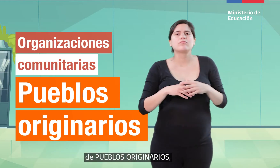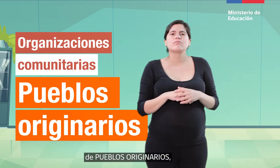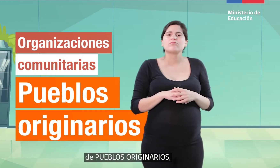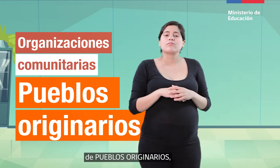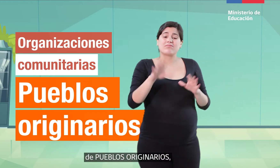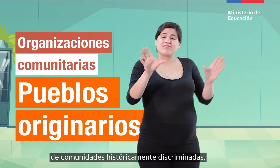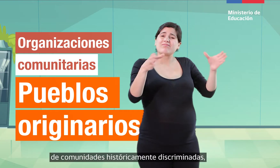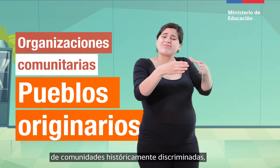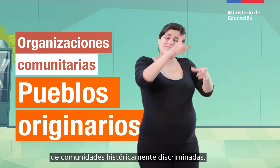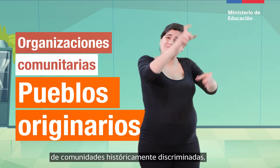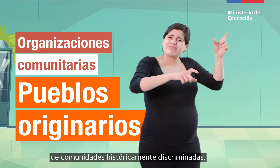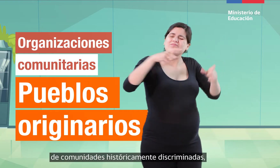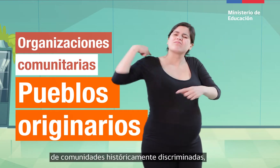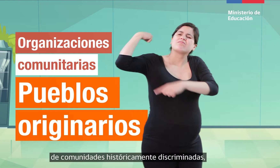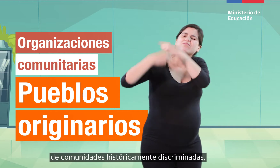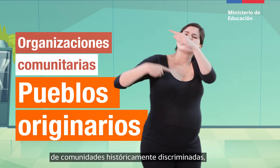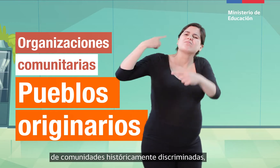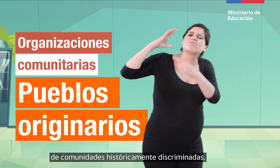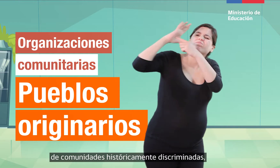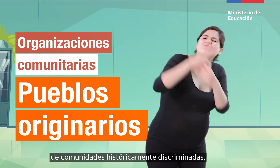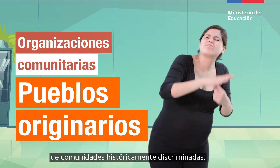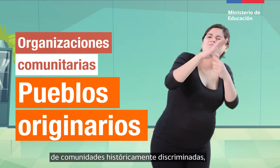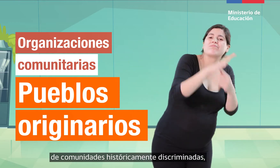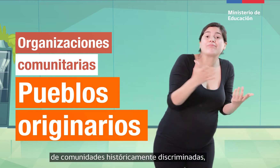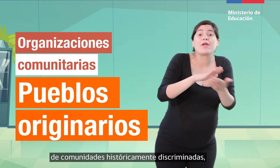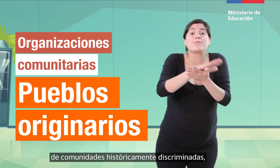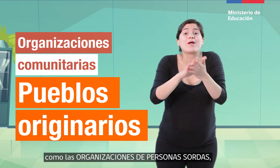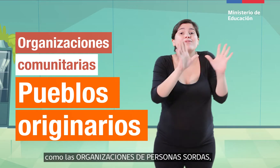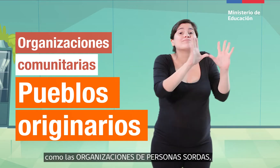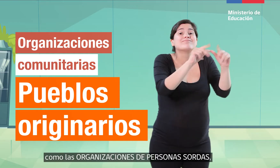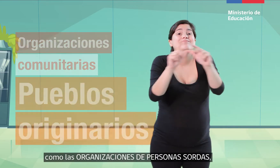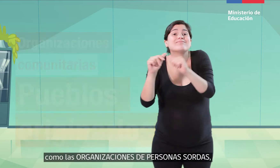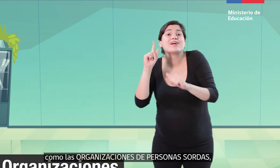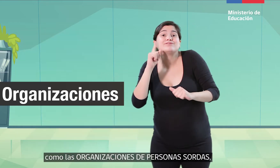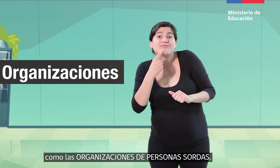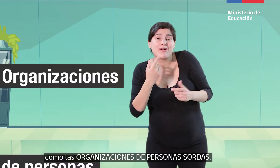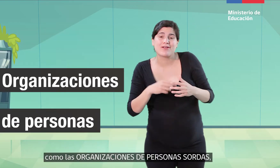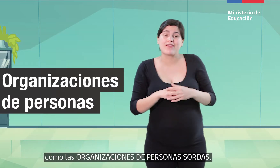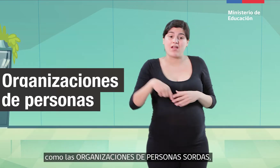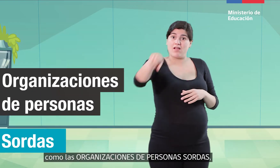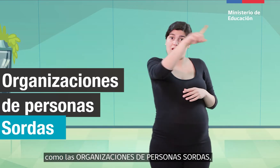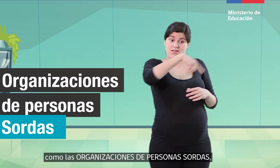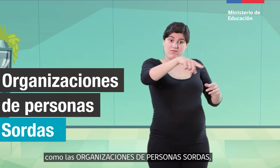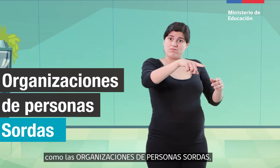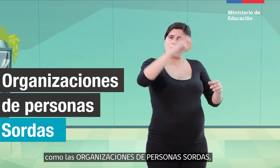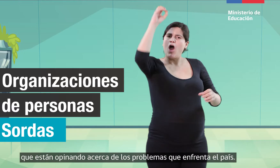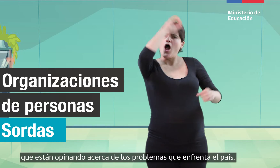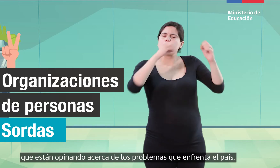como las organizaciones de personas sordas que están